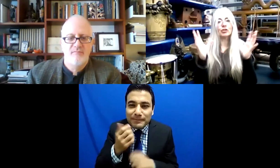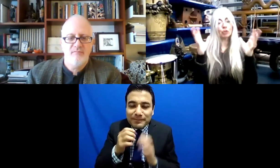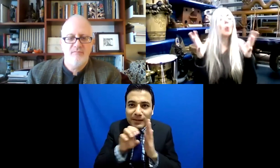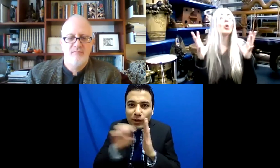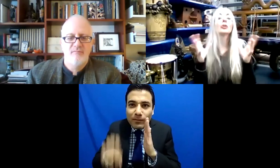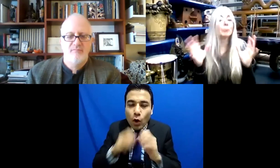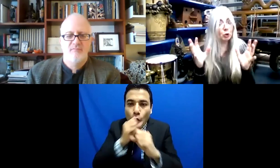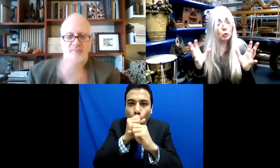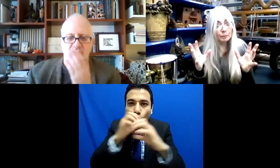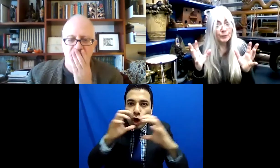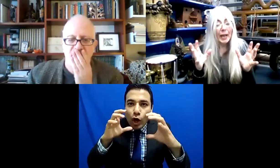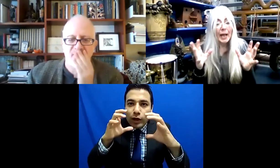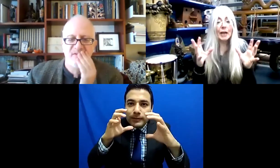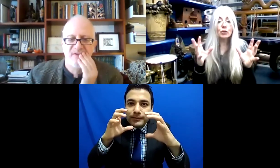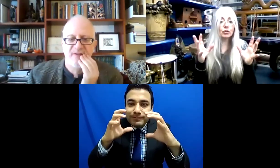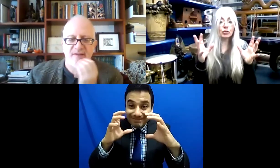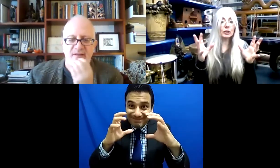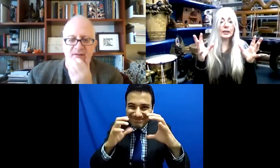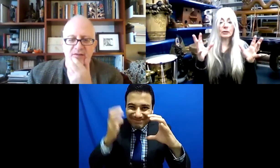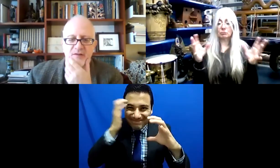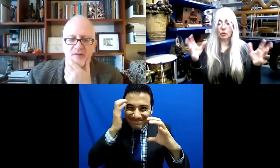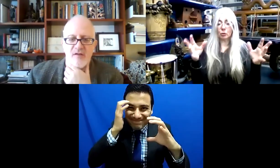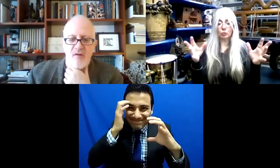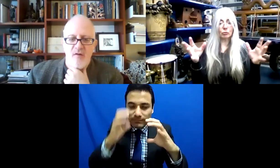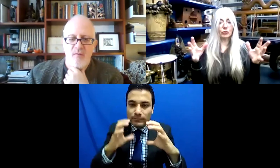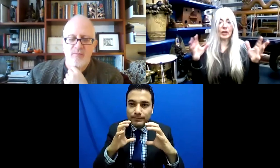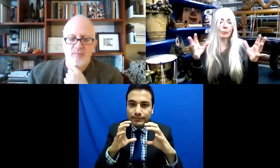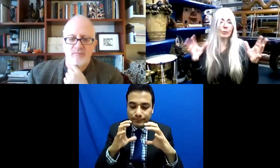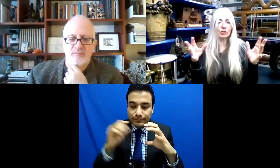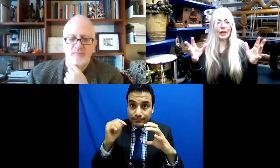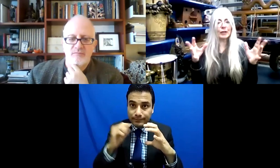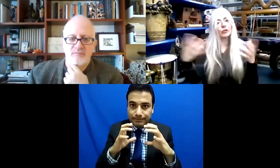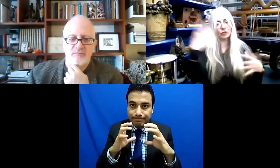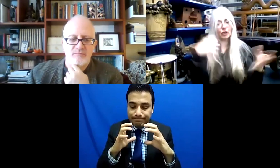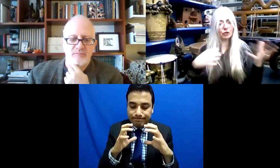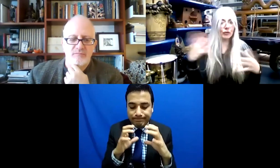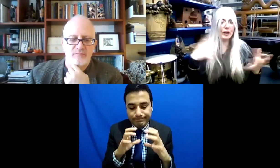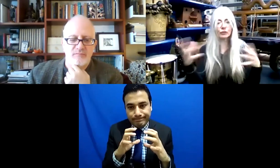y sostienen ese globo y puedes ahí